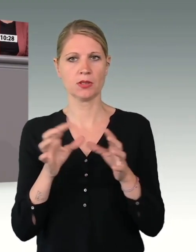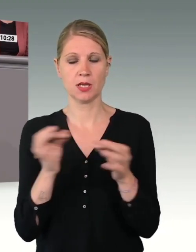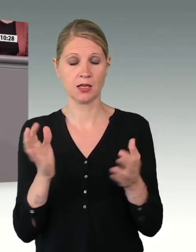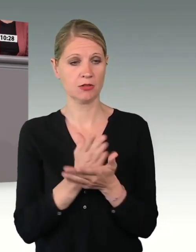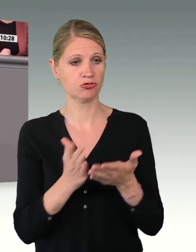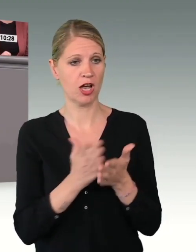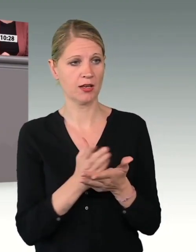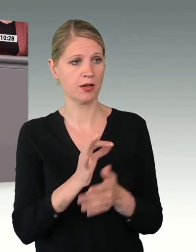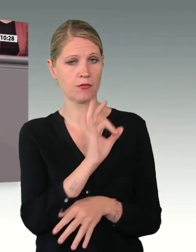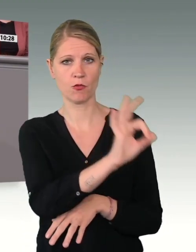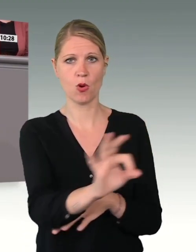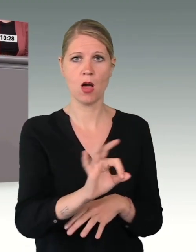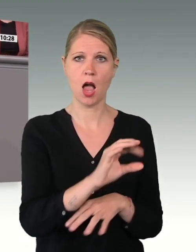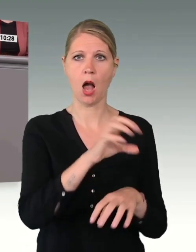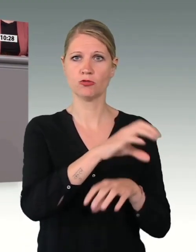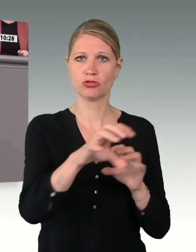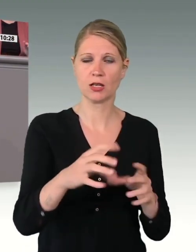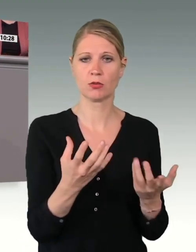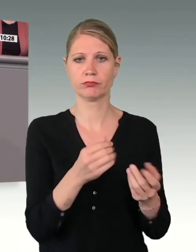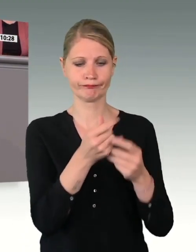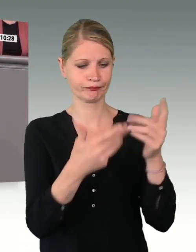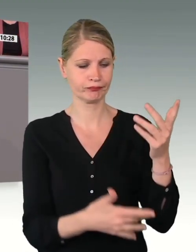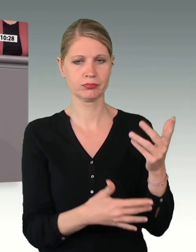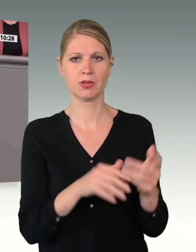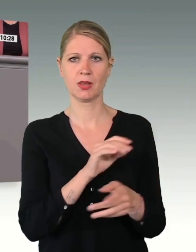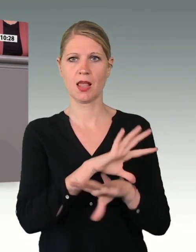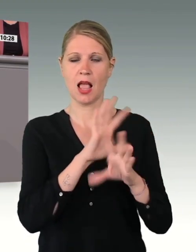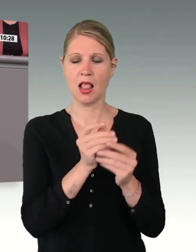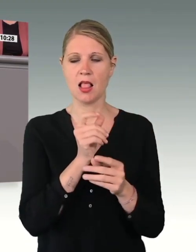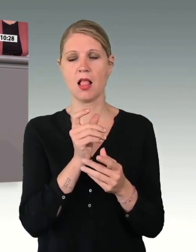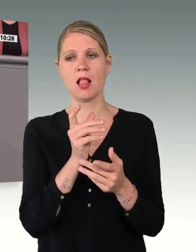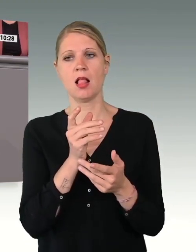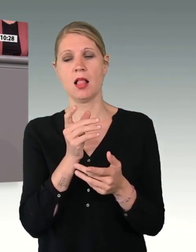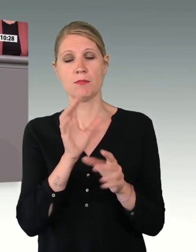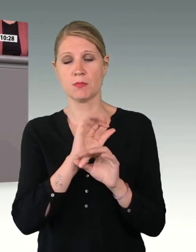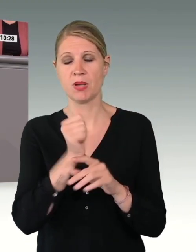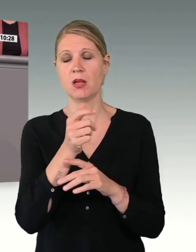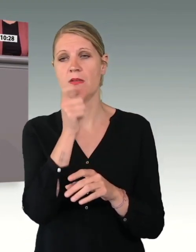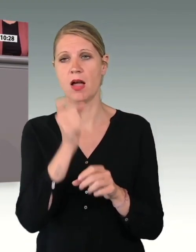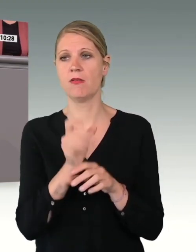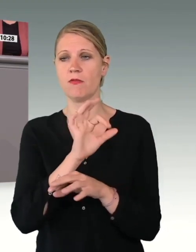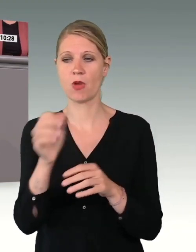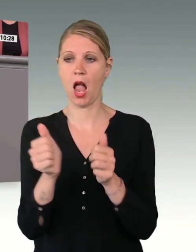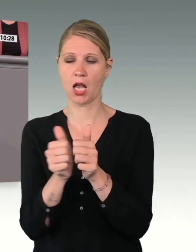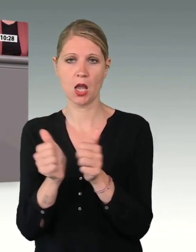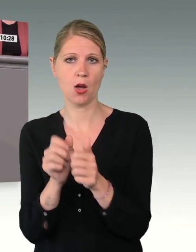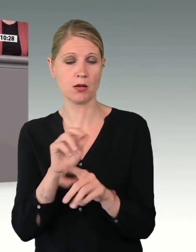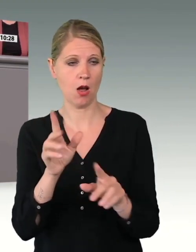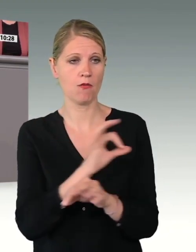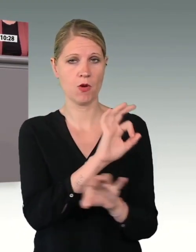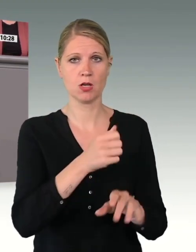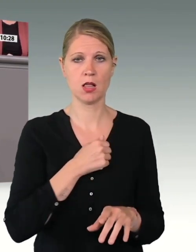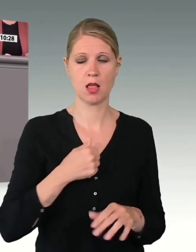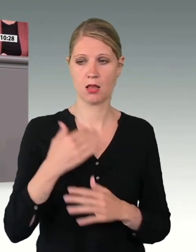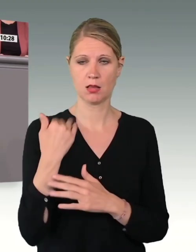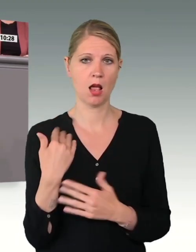und der eine besondere Verantwortung für alle Angehörigen unserer Streitkräfte trägt. Der Jahresbericht